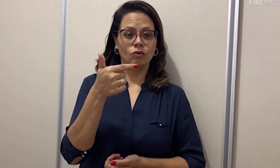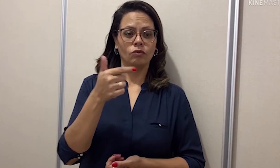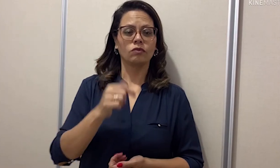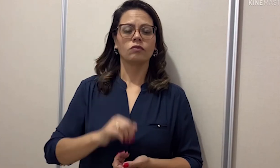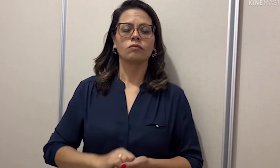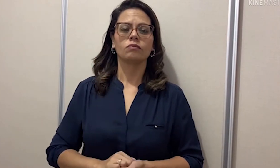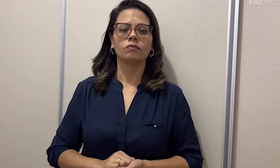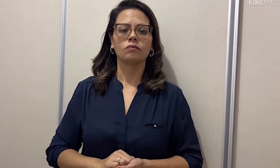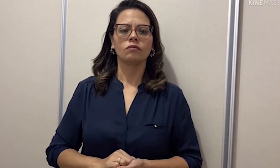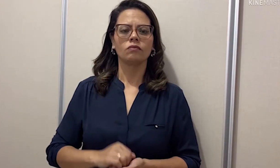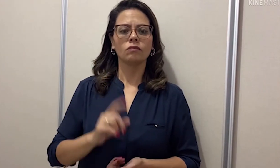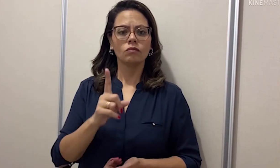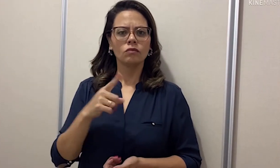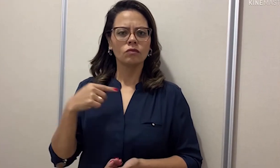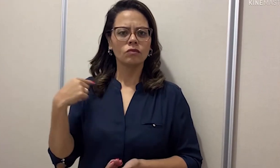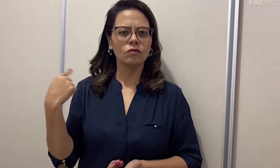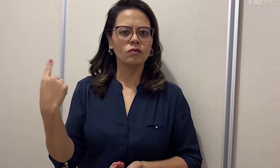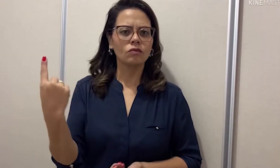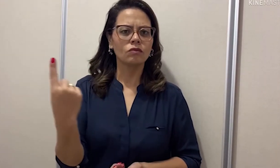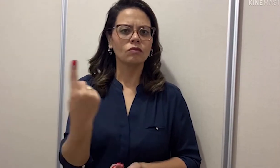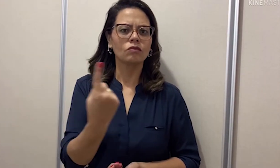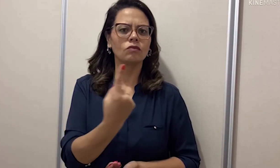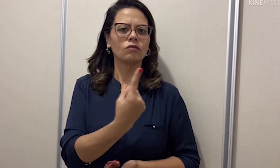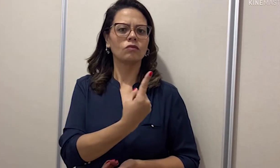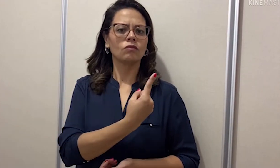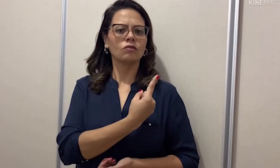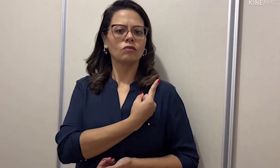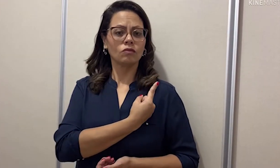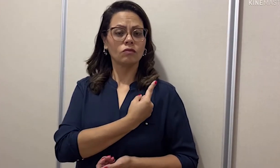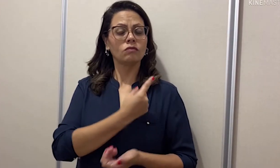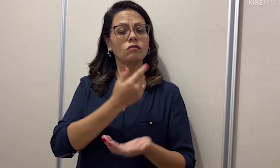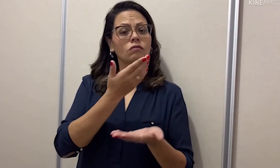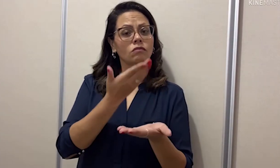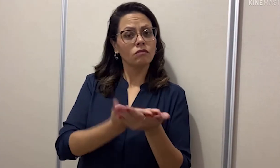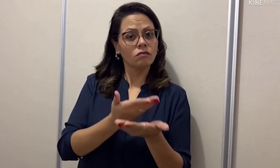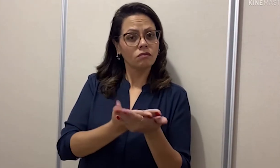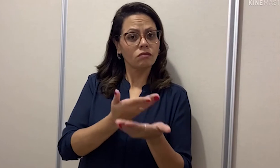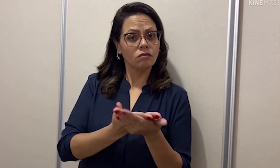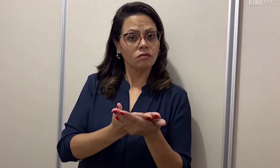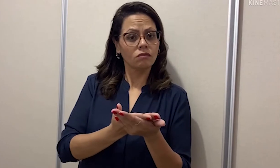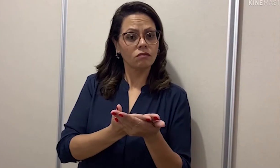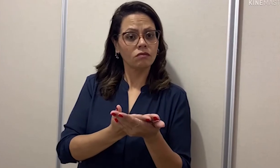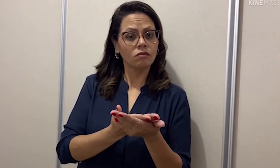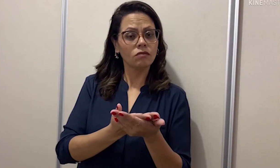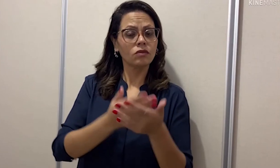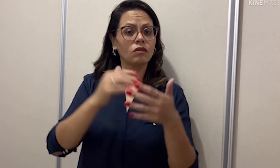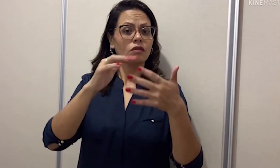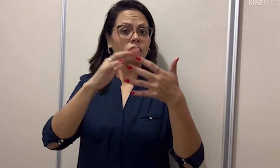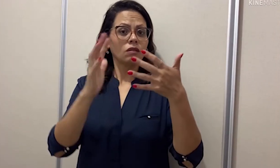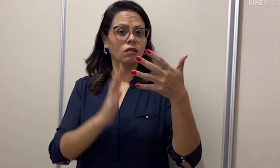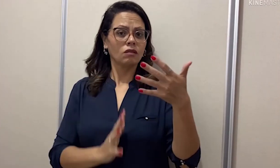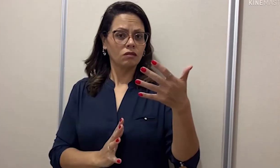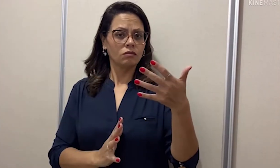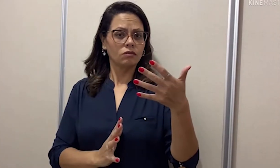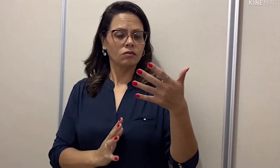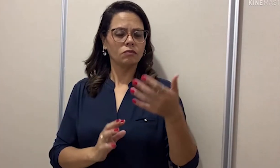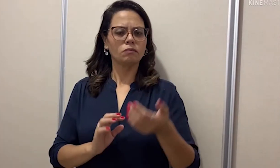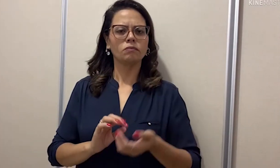Segunda frase, nós estudamos libras.